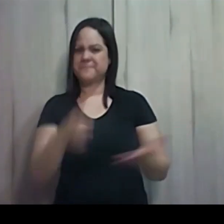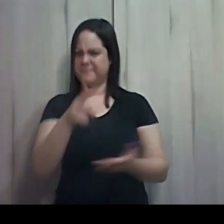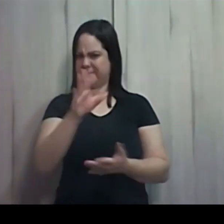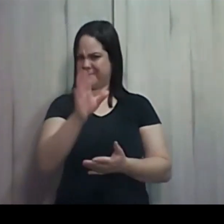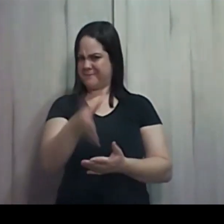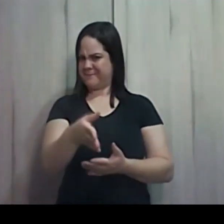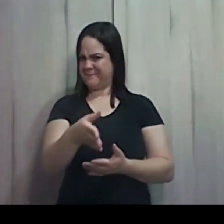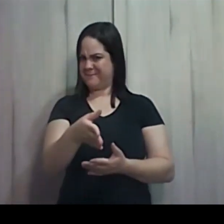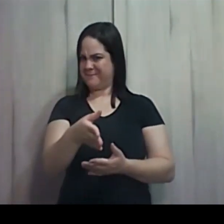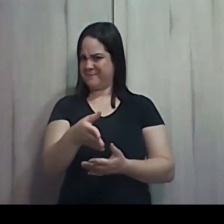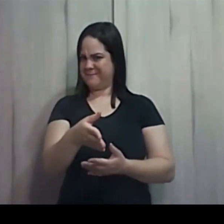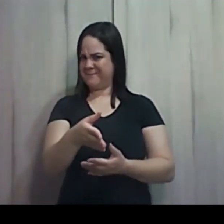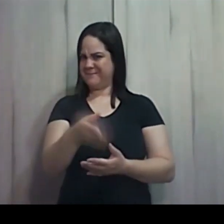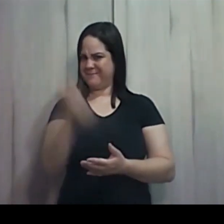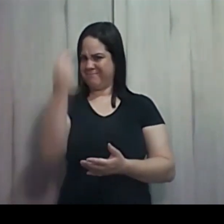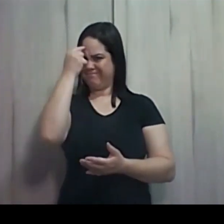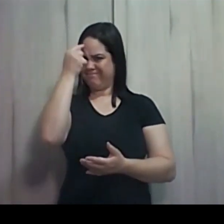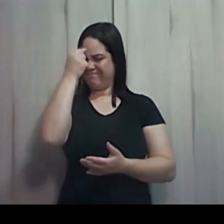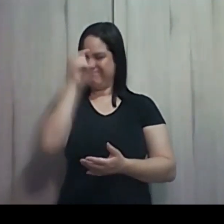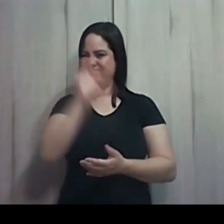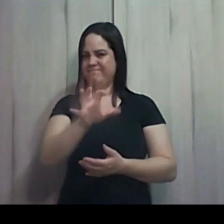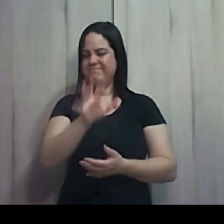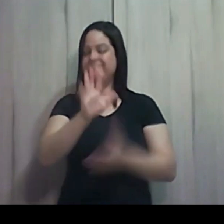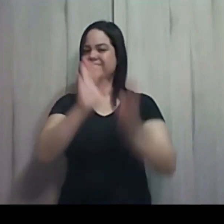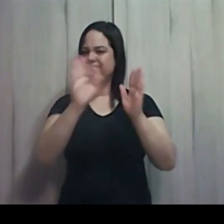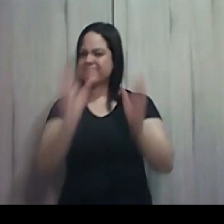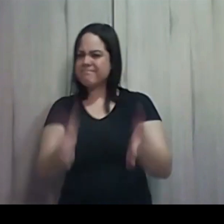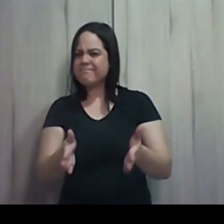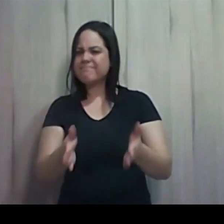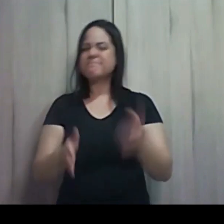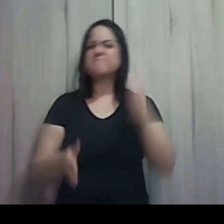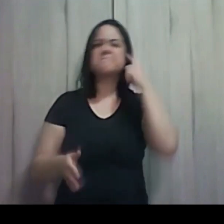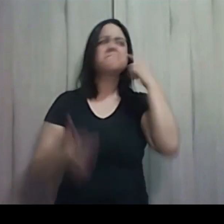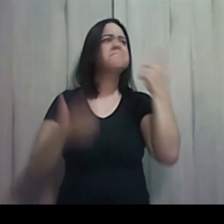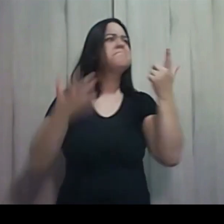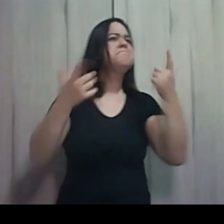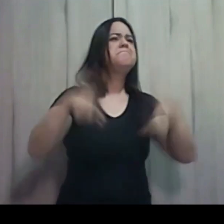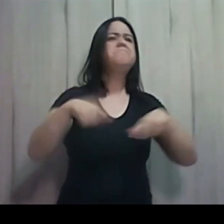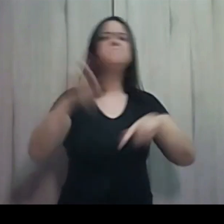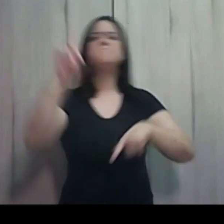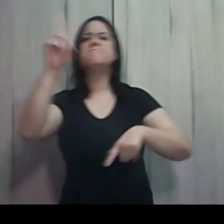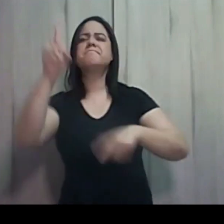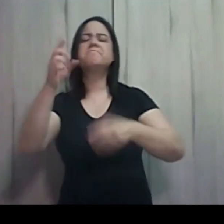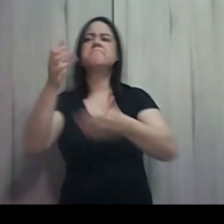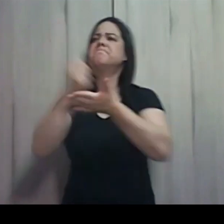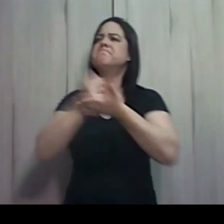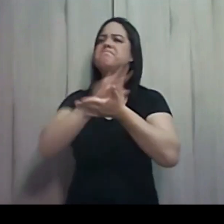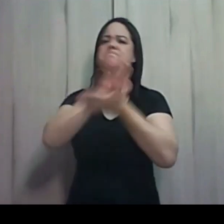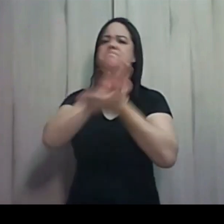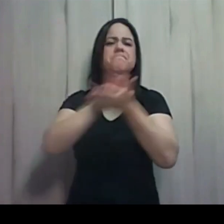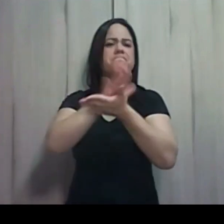vez? Você já se perguntou por onde Deus anda, que não faz alguma coisa, quanto a todo o mal que se levanta no mundo?